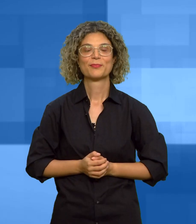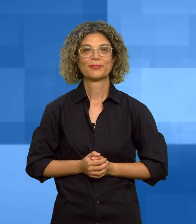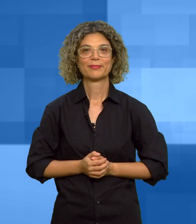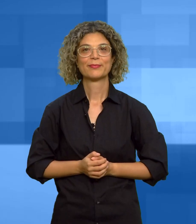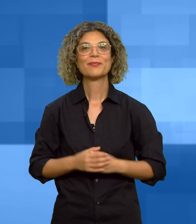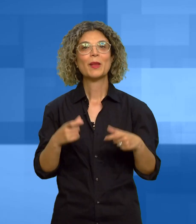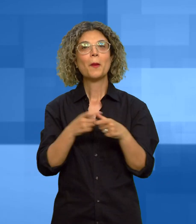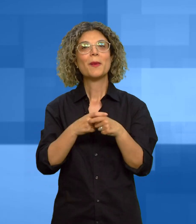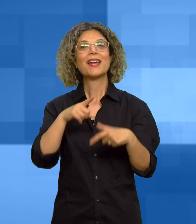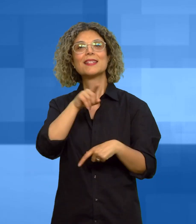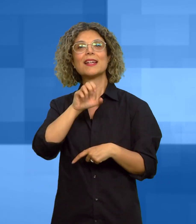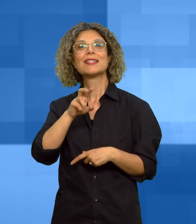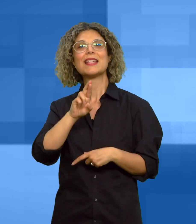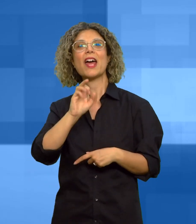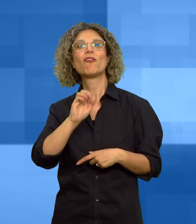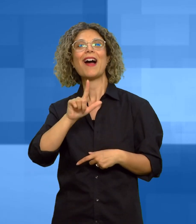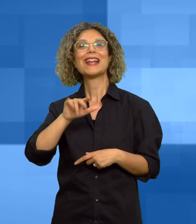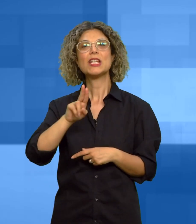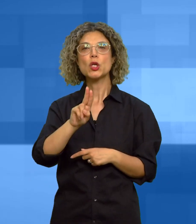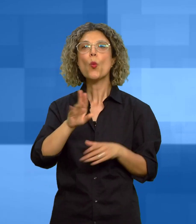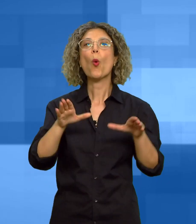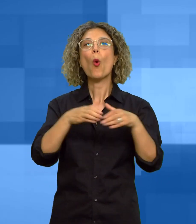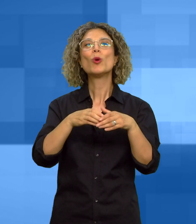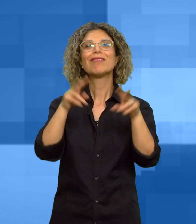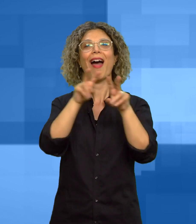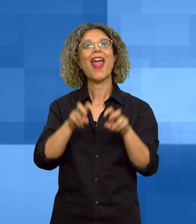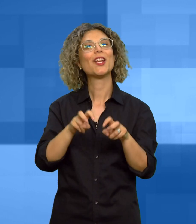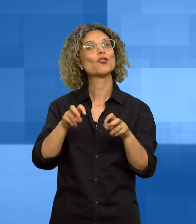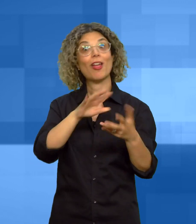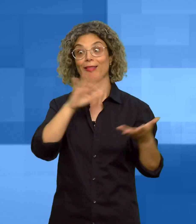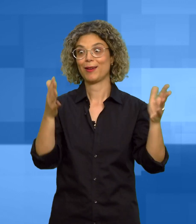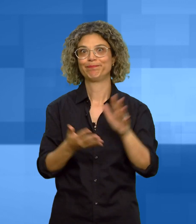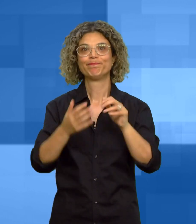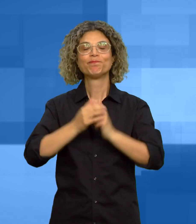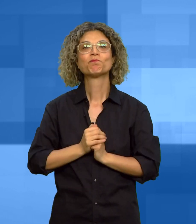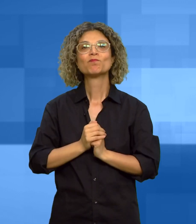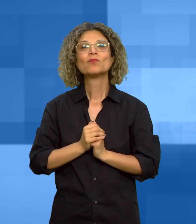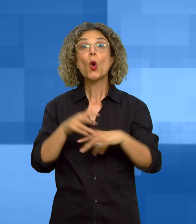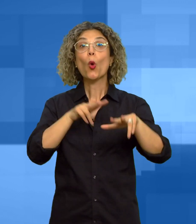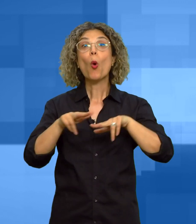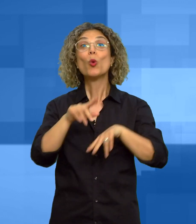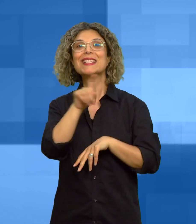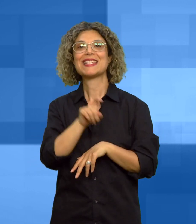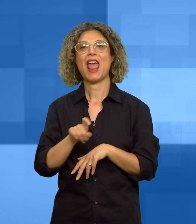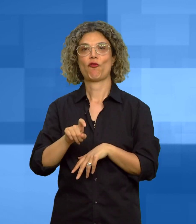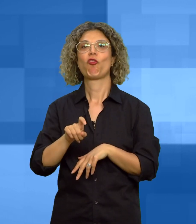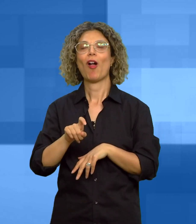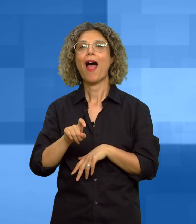Zerfaliu Zerfaliu è comunità energetica importante progetto del comune di Zerfaliu l